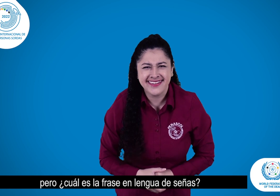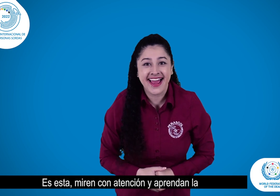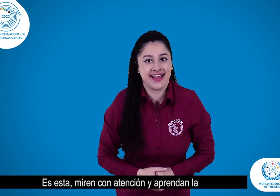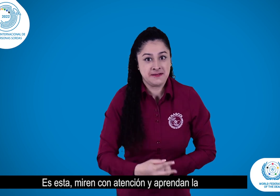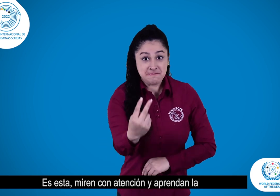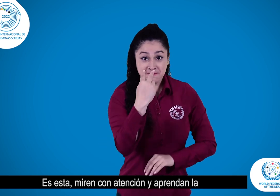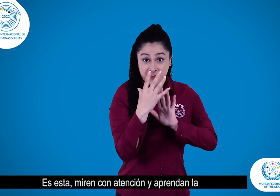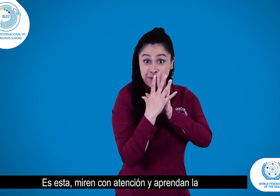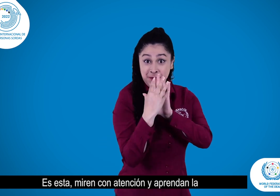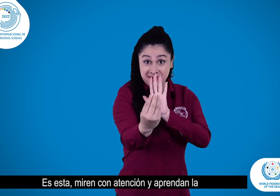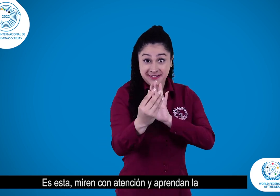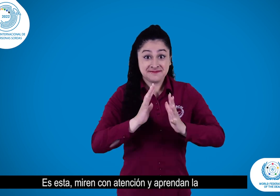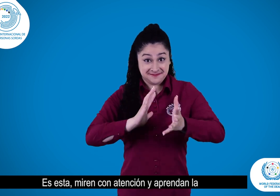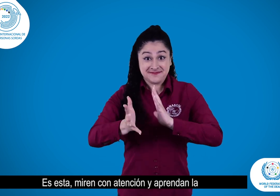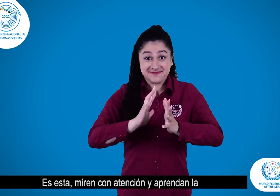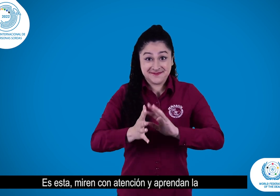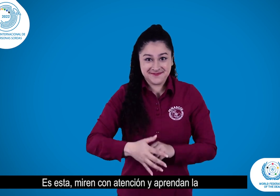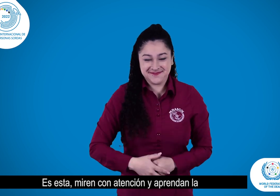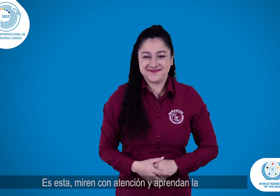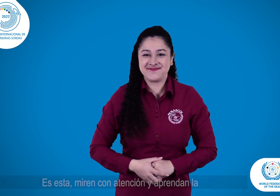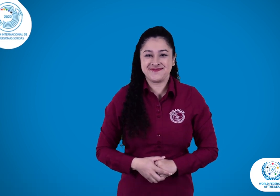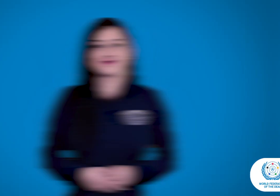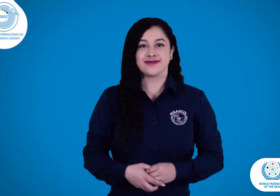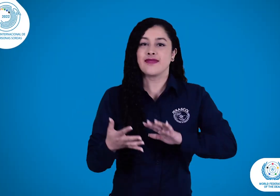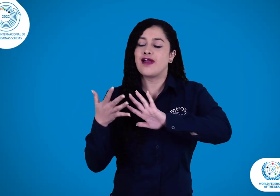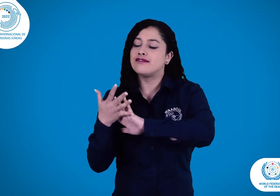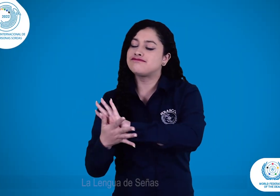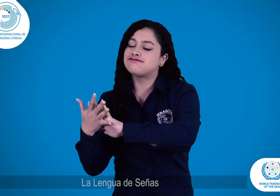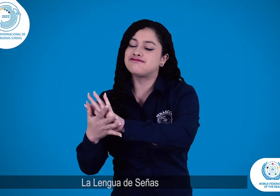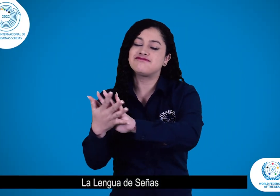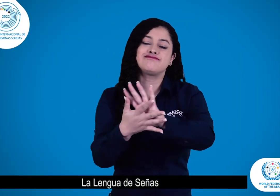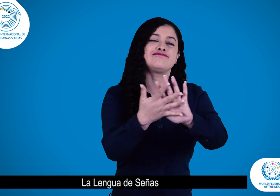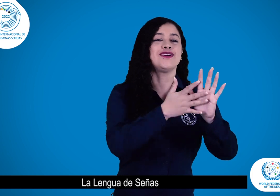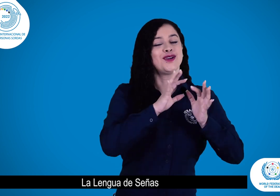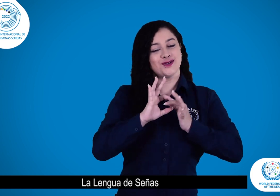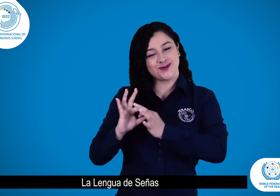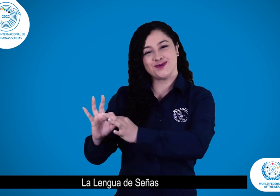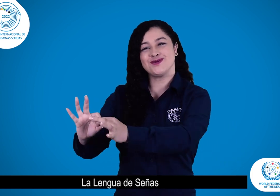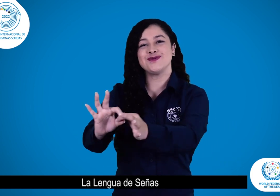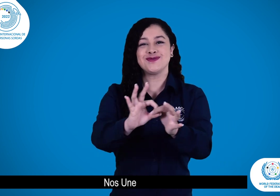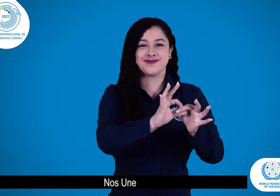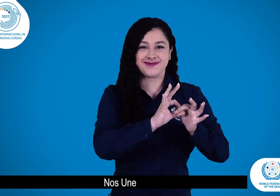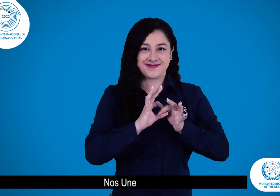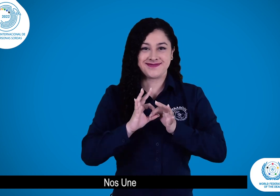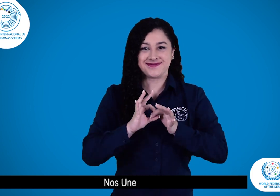Es esta. Miren con atención y apréndanla. La lengua de señas nos une.